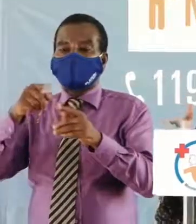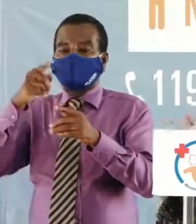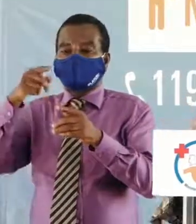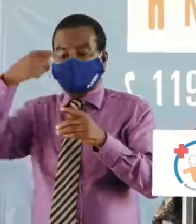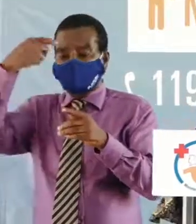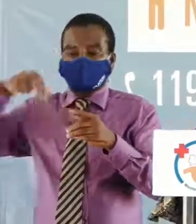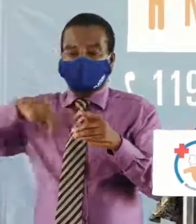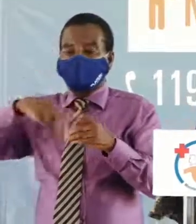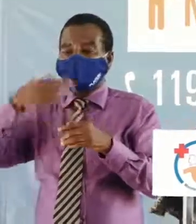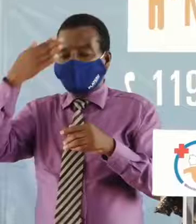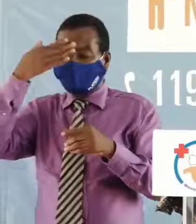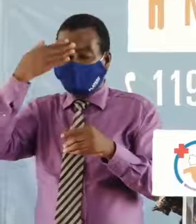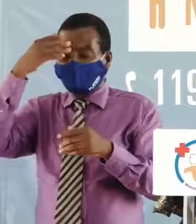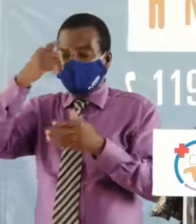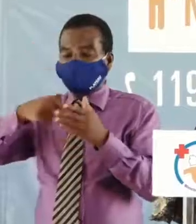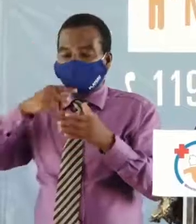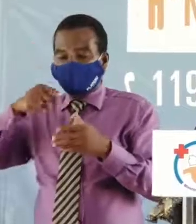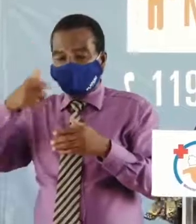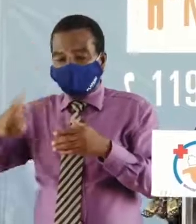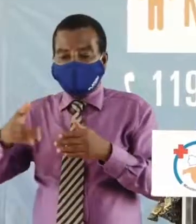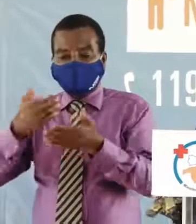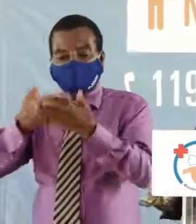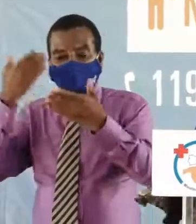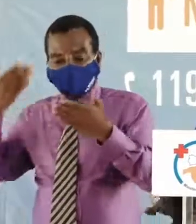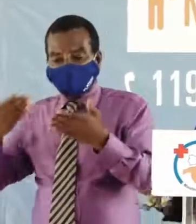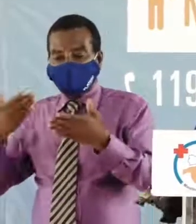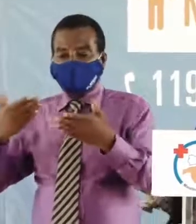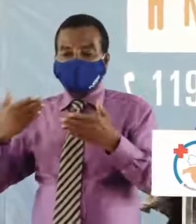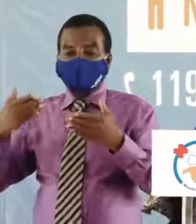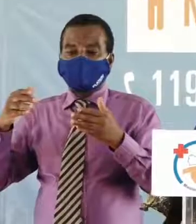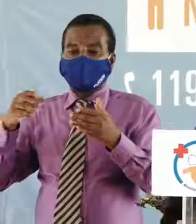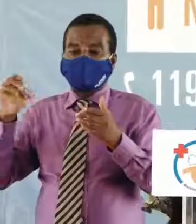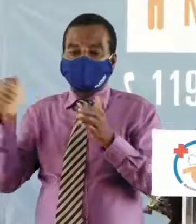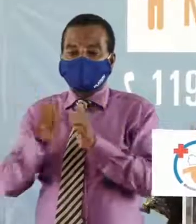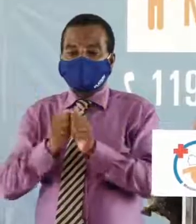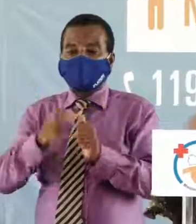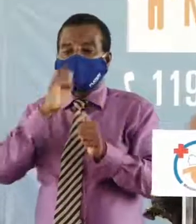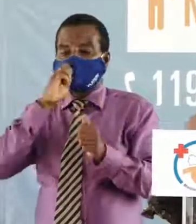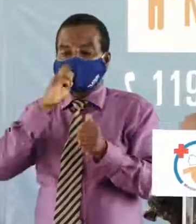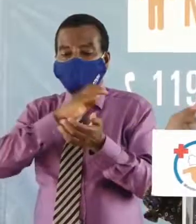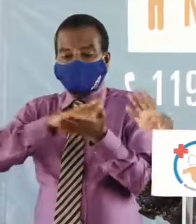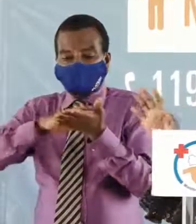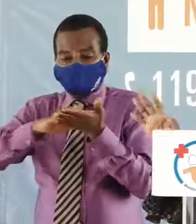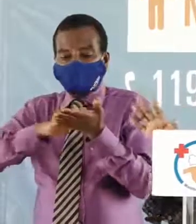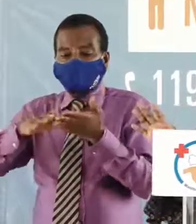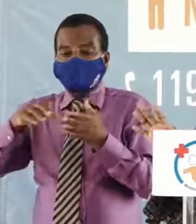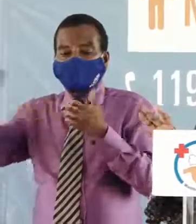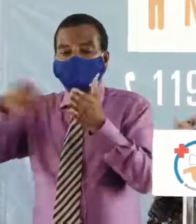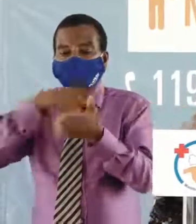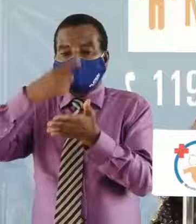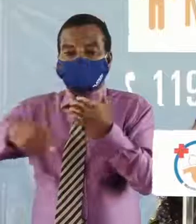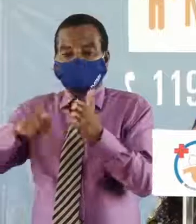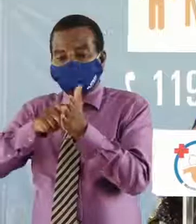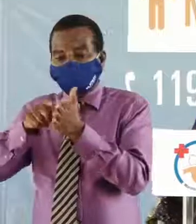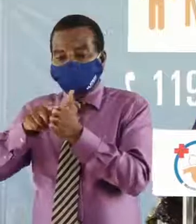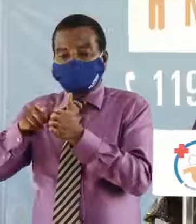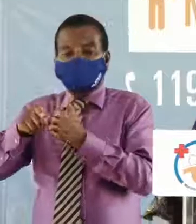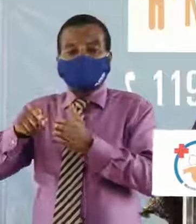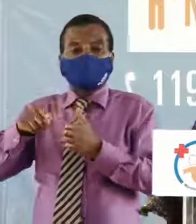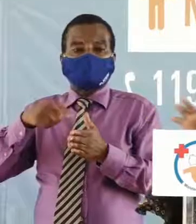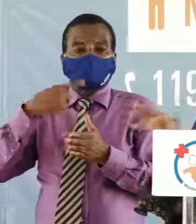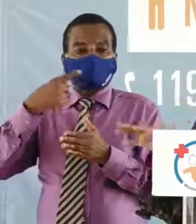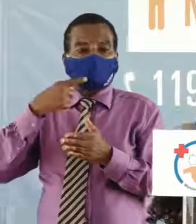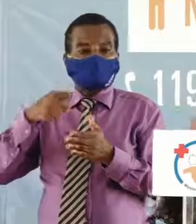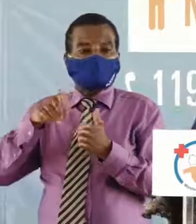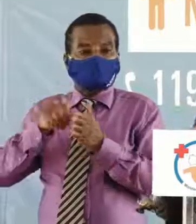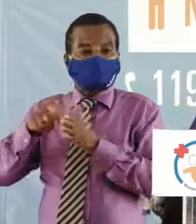touché qu'est-ce qui était là avant nous lavant avec de l'eau et du savon donc nous éliminons le virus c'est vrai qu